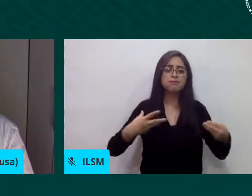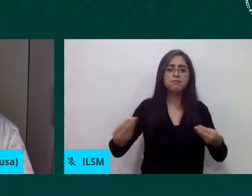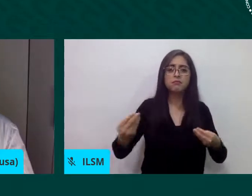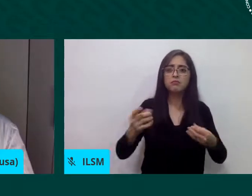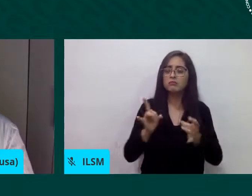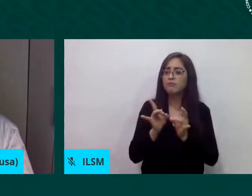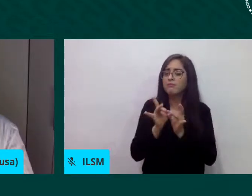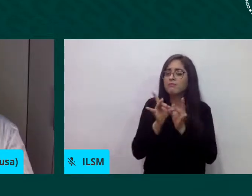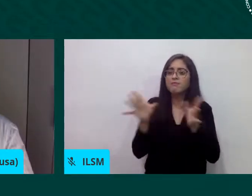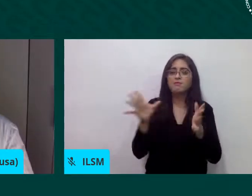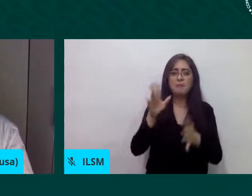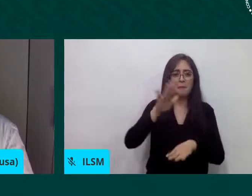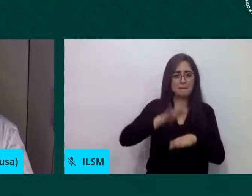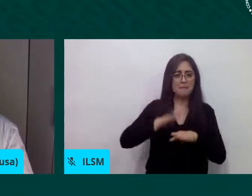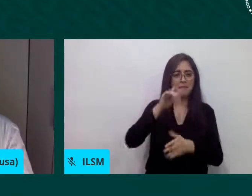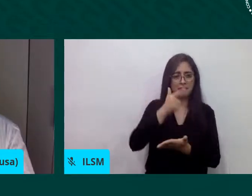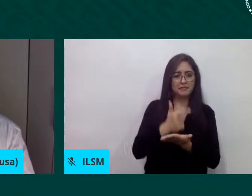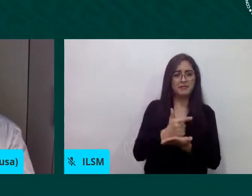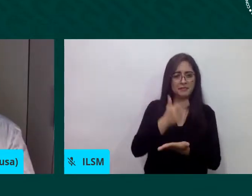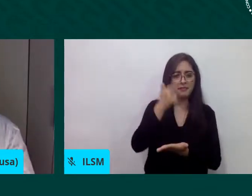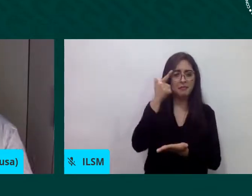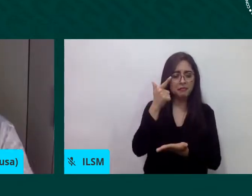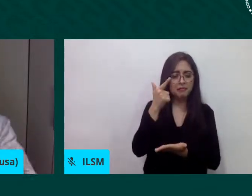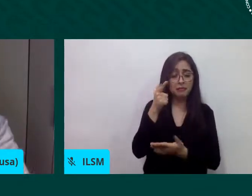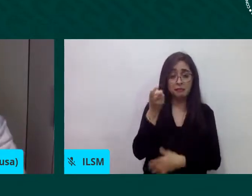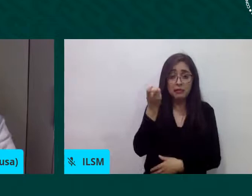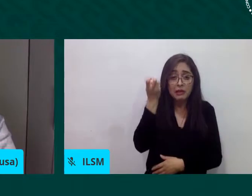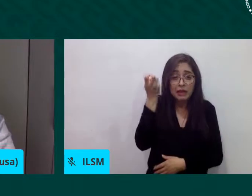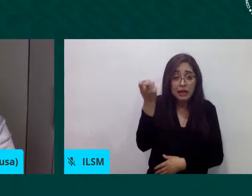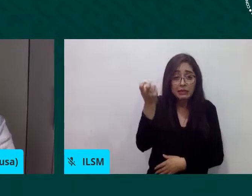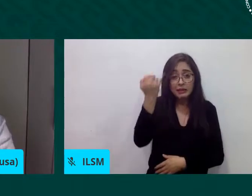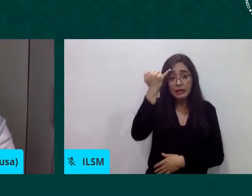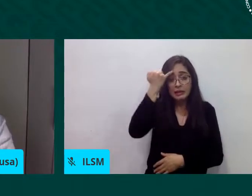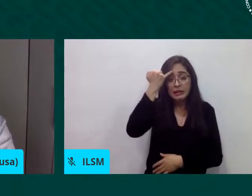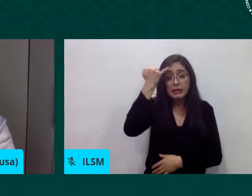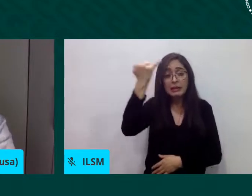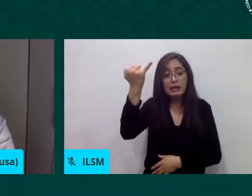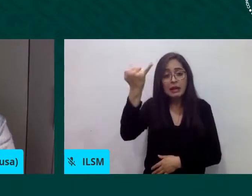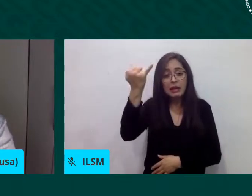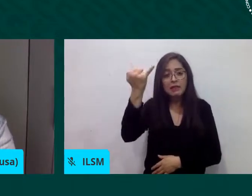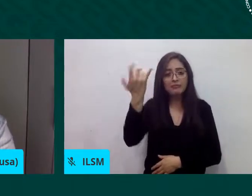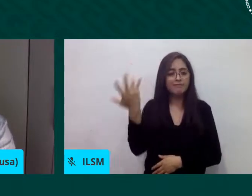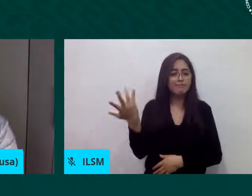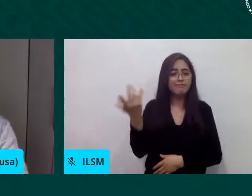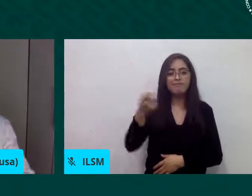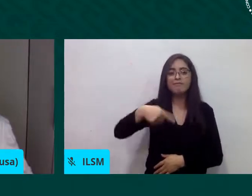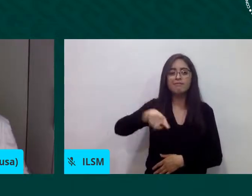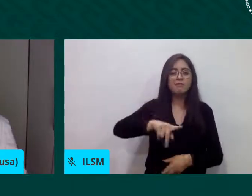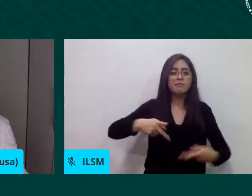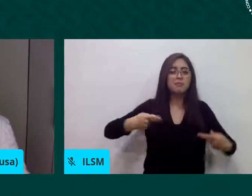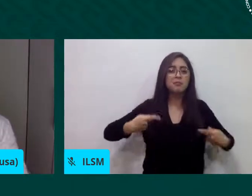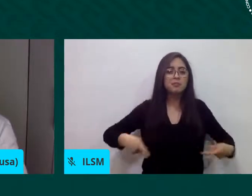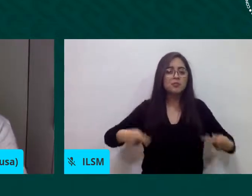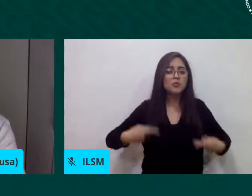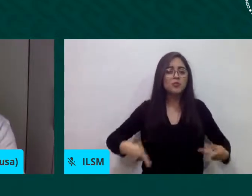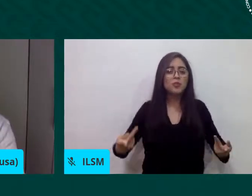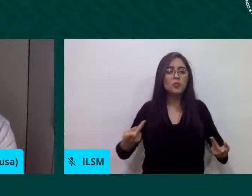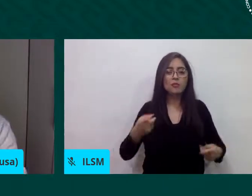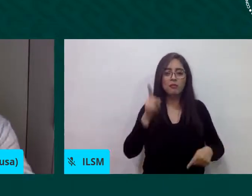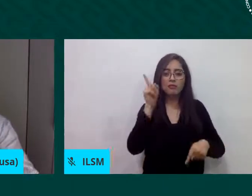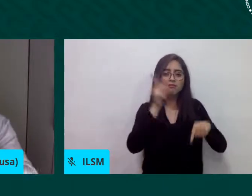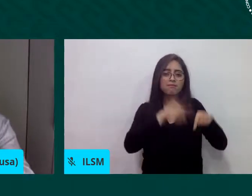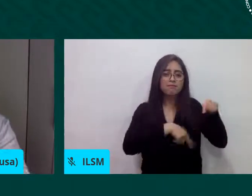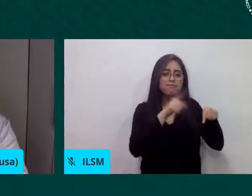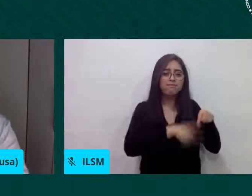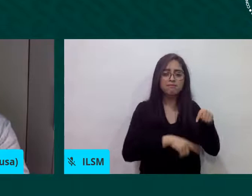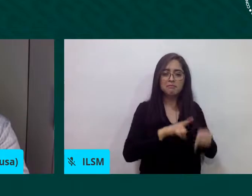error borrar o ignorar que la gente la población local tiene miedo es necesario comprender